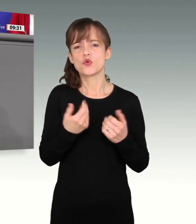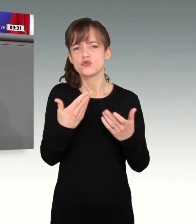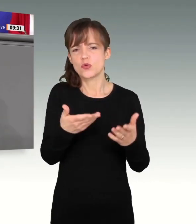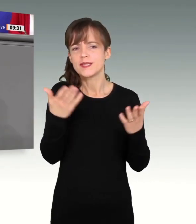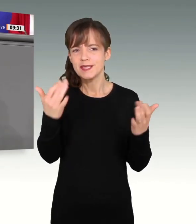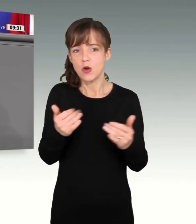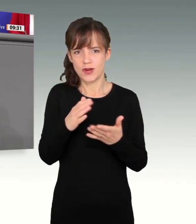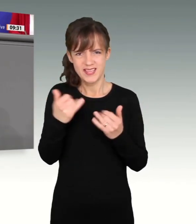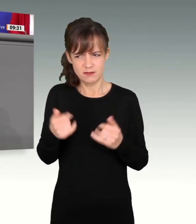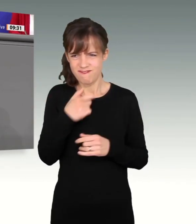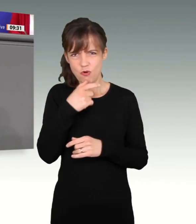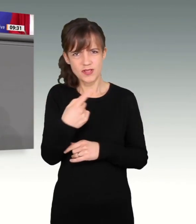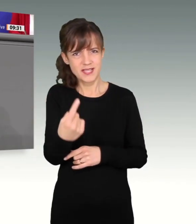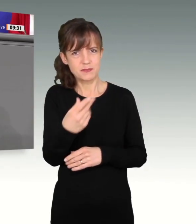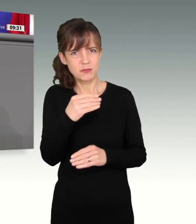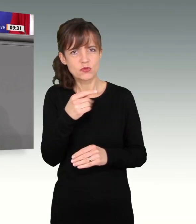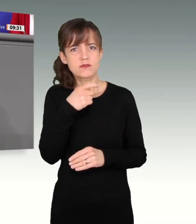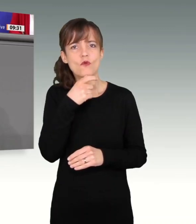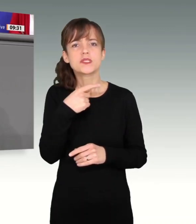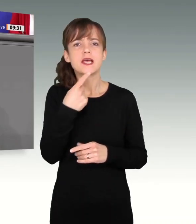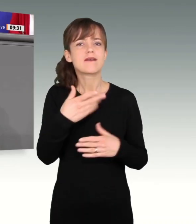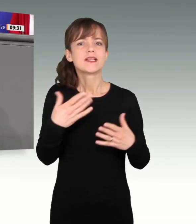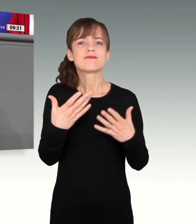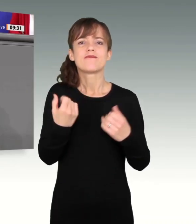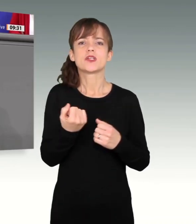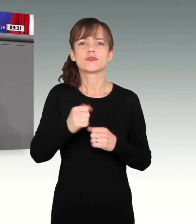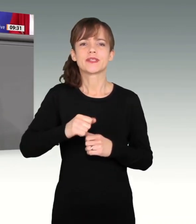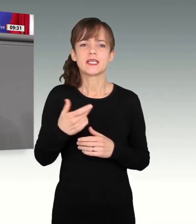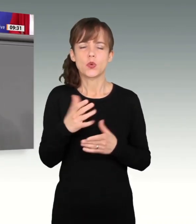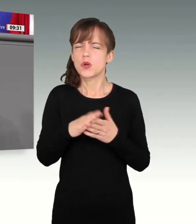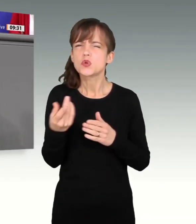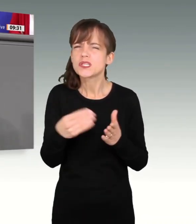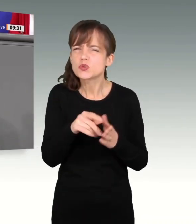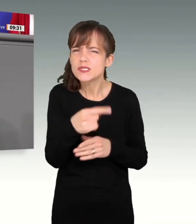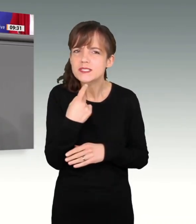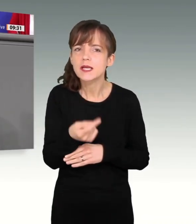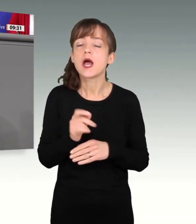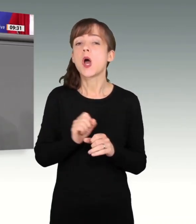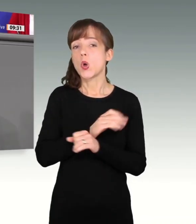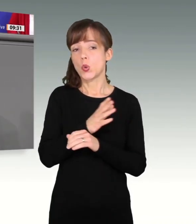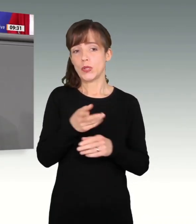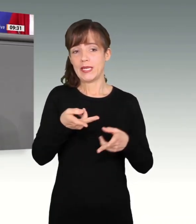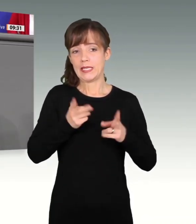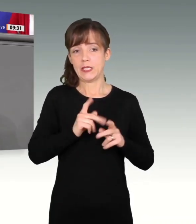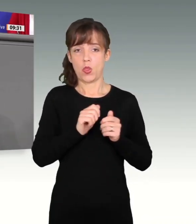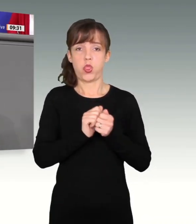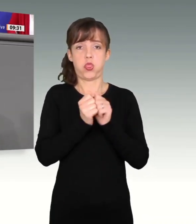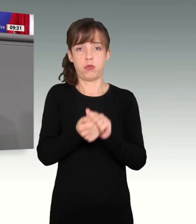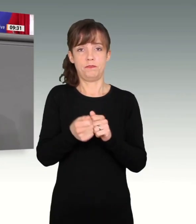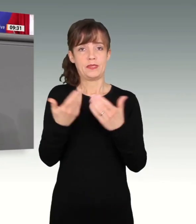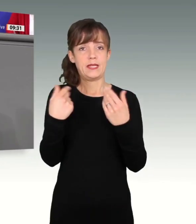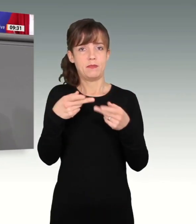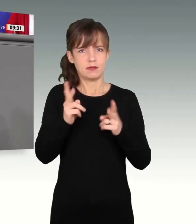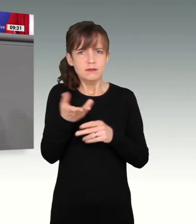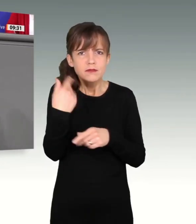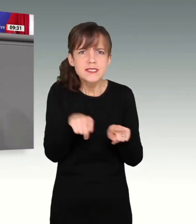verfassungswidrig. Sie haben es ja ausgesprochen. Oder was haben Sie noch gesagt? Nun werden Coronakredite zu Klimakrediten. Ja, in der Tat, das war bei Ihnen